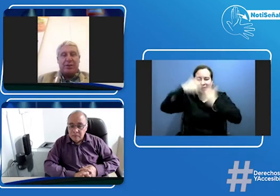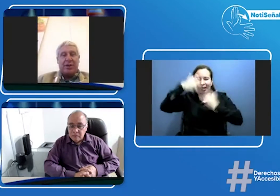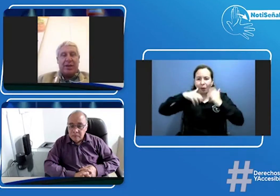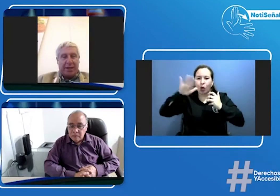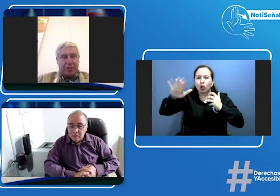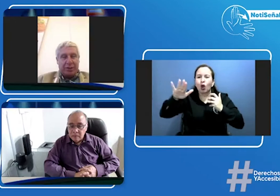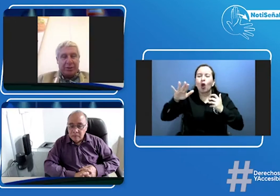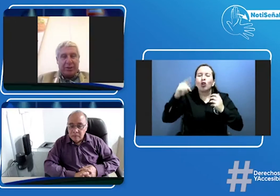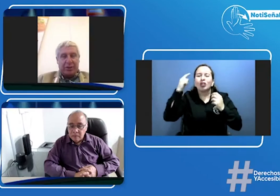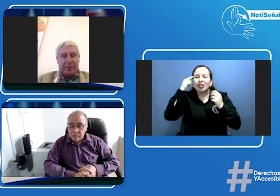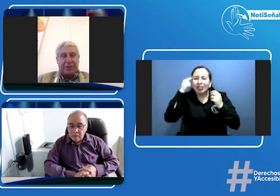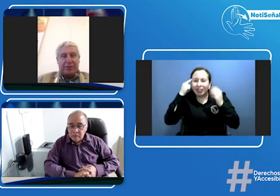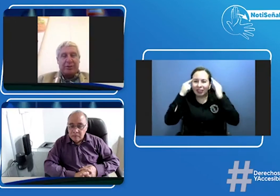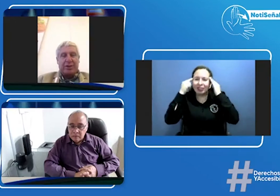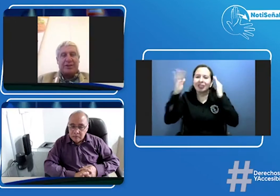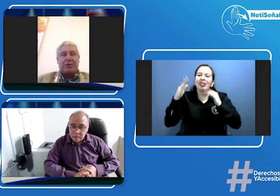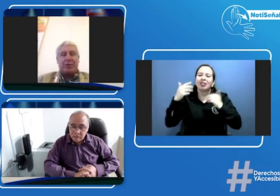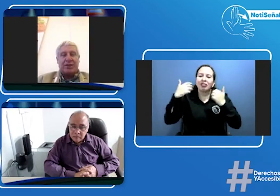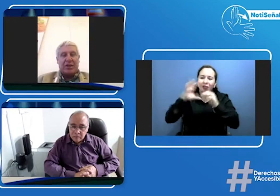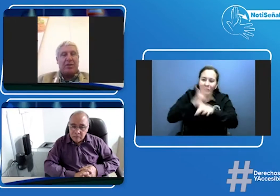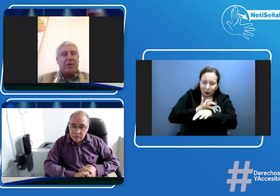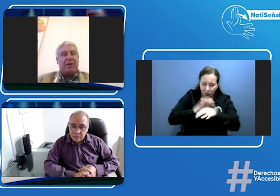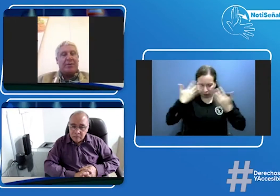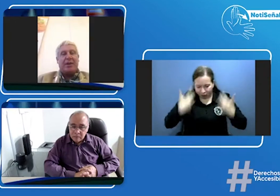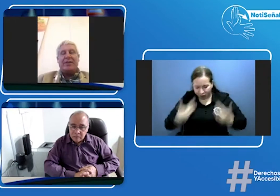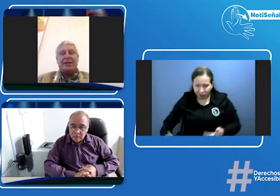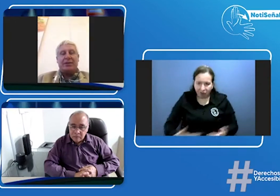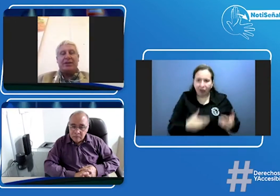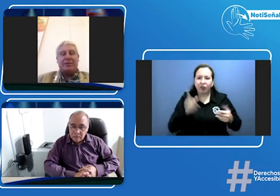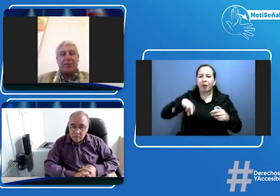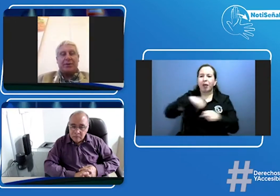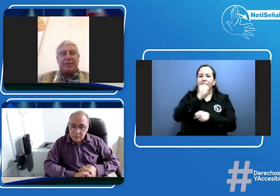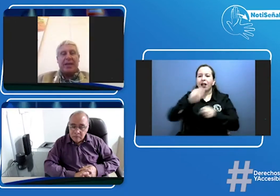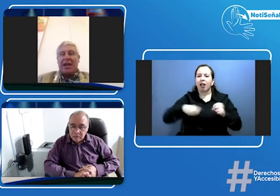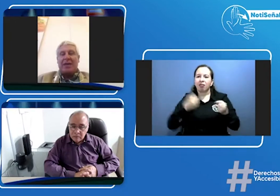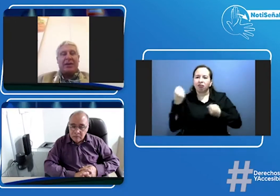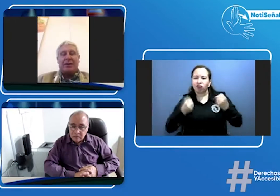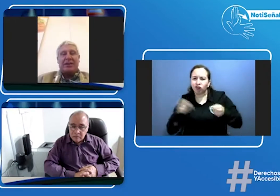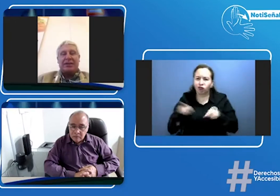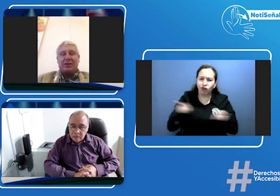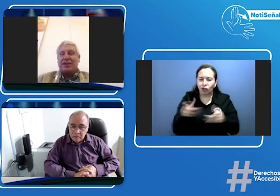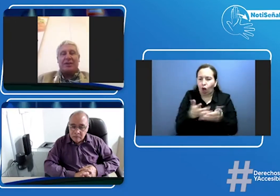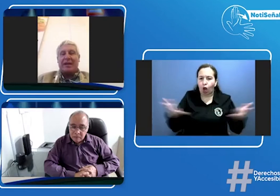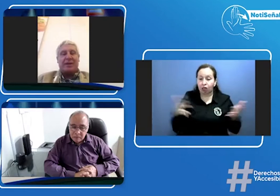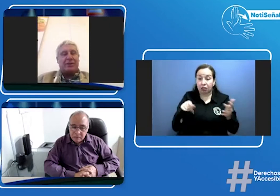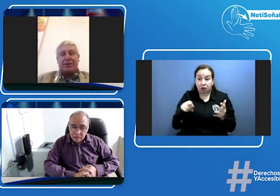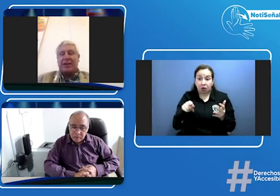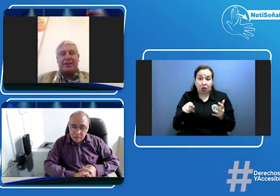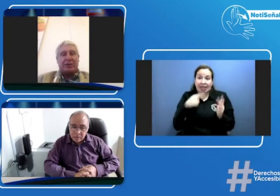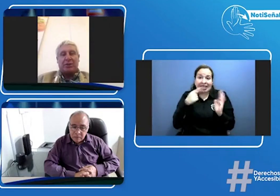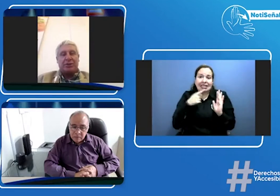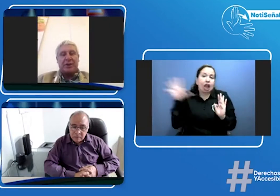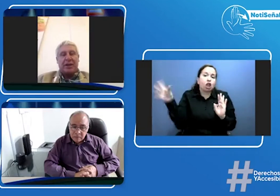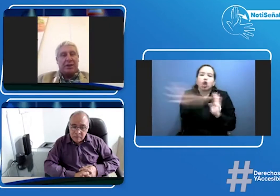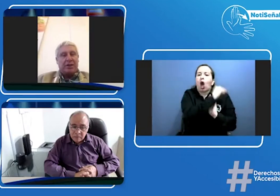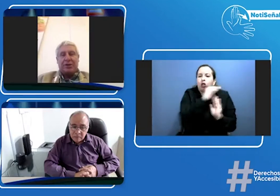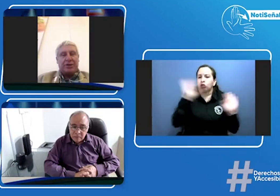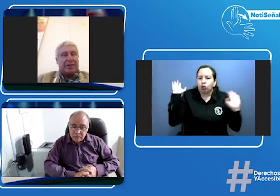en un centro de reconocimiento de conductores autorizado por el ministerio de transporte hay una ninguna sección y es para absolutamente todos los que